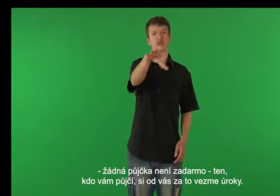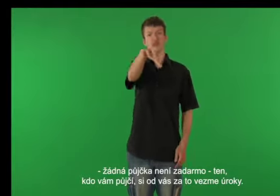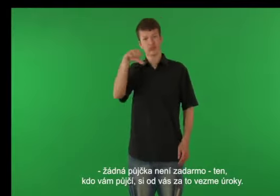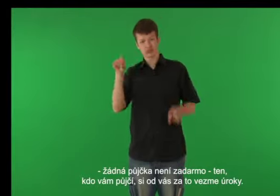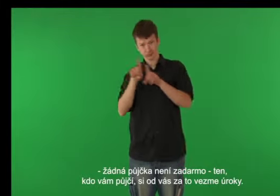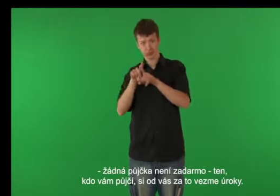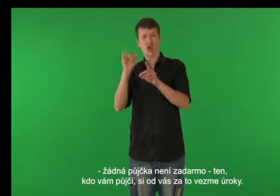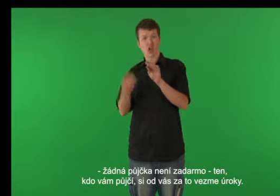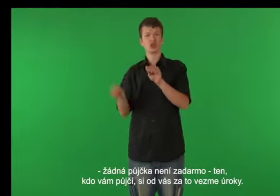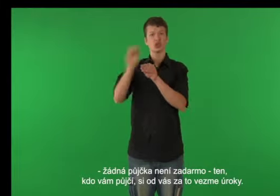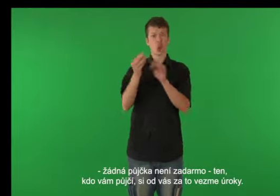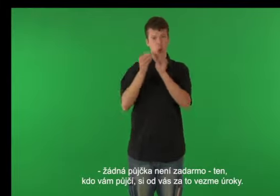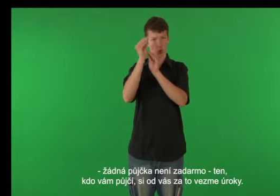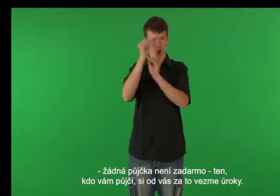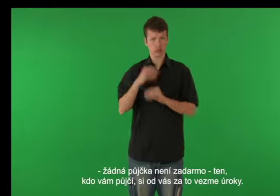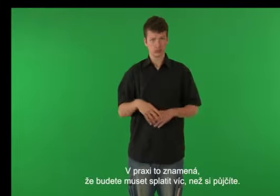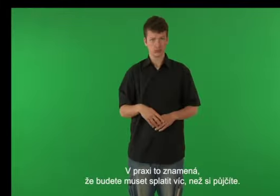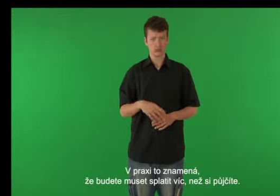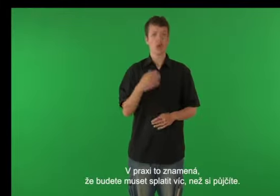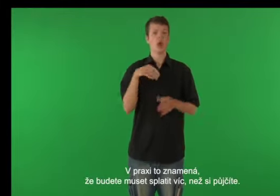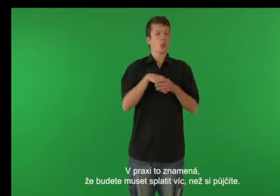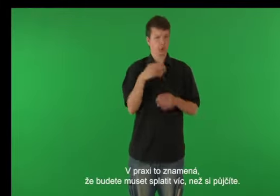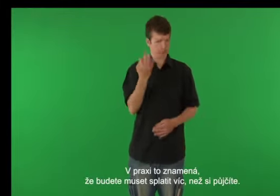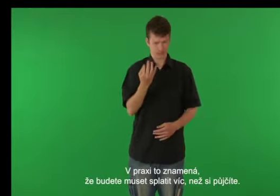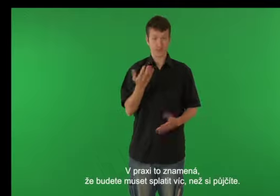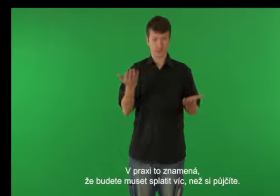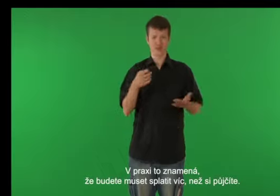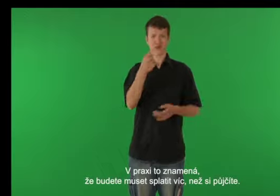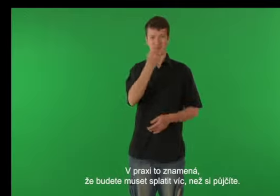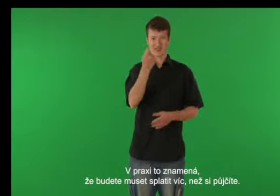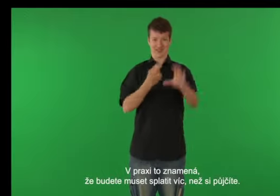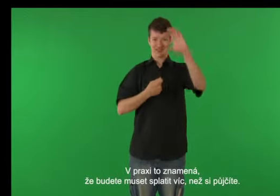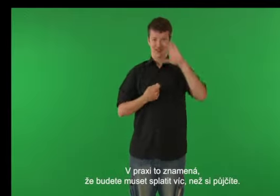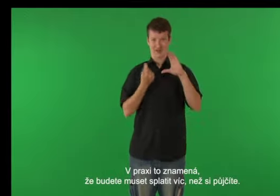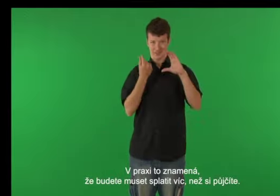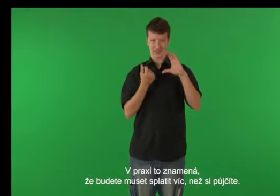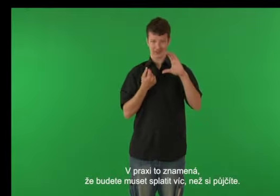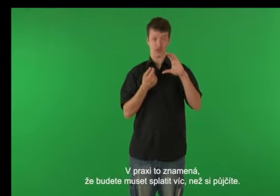vezme úroky. V praxi to znamená, že budete muset splatit víc, než si půjčíte.